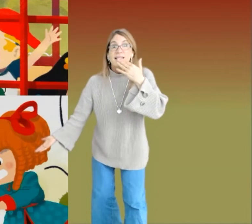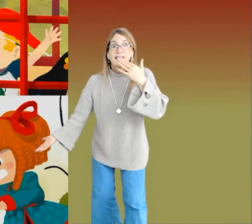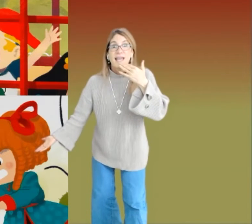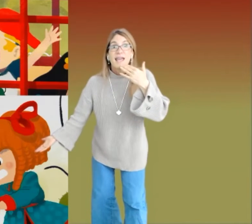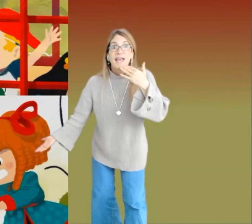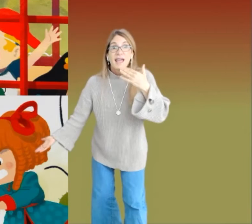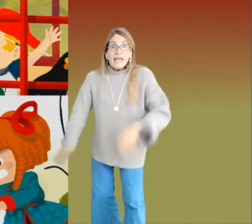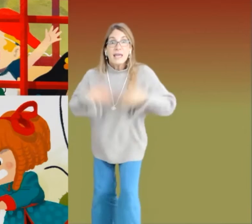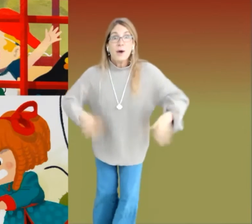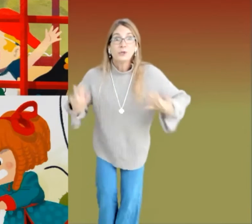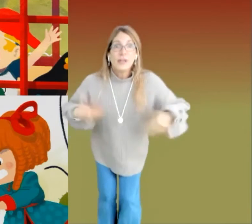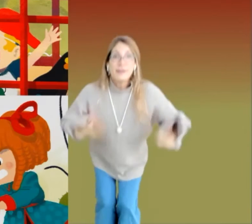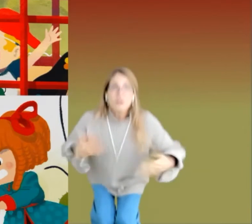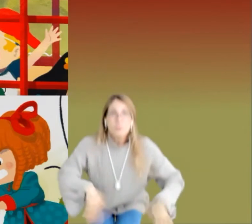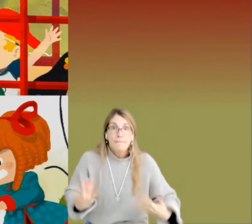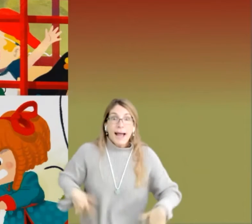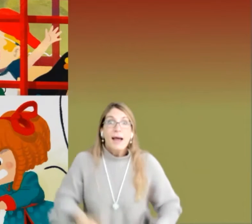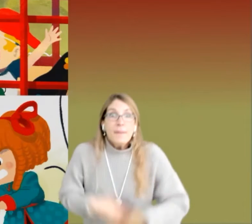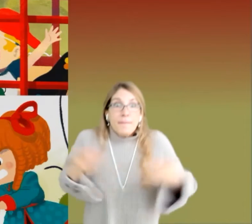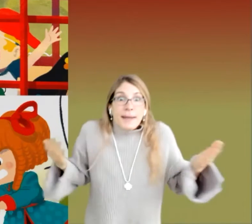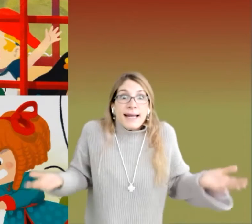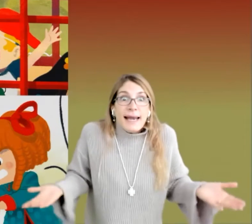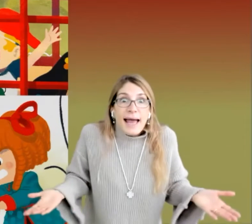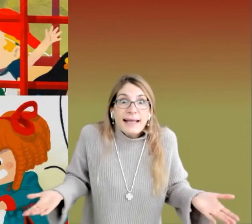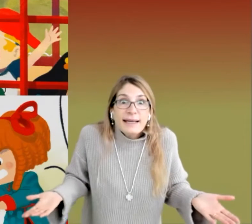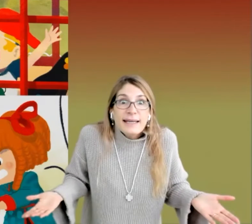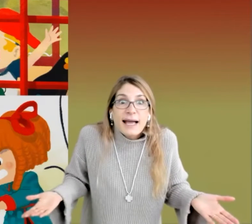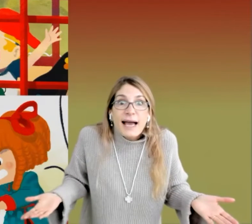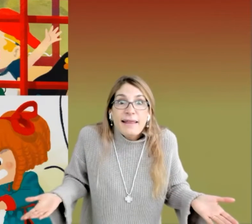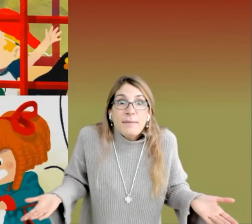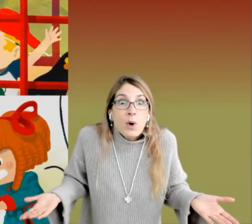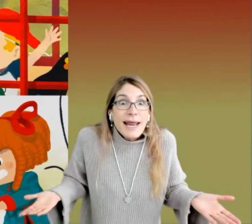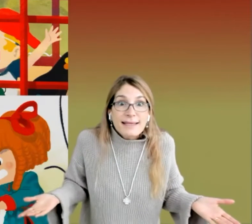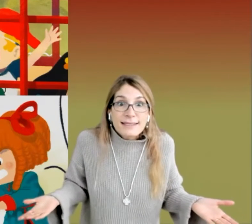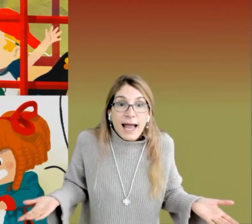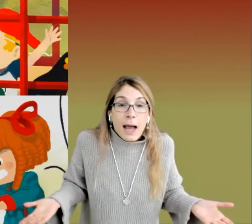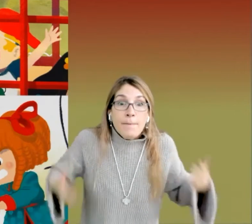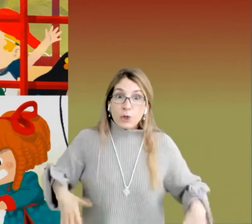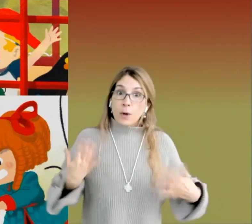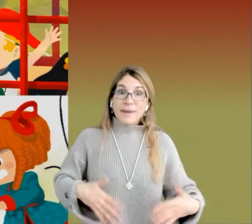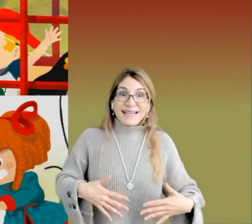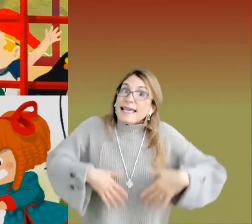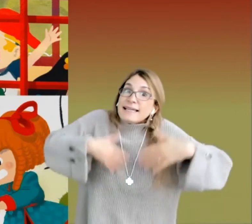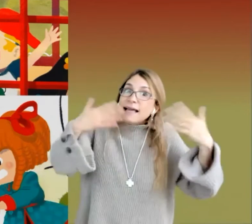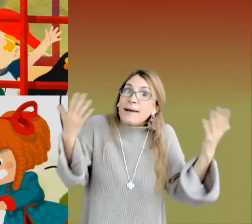¡Sí! Y Otto le dijo a su papá. Clara tenía cara de molesta. Pero yo pensé que ella estaba